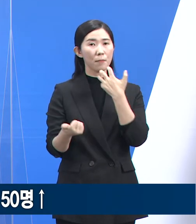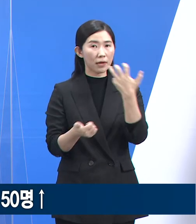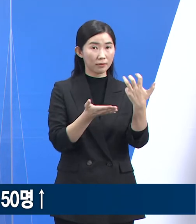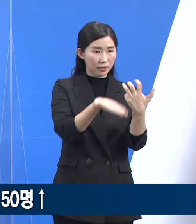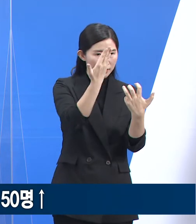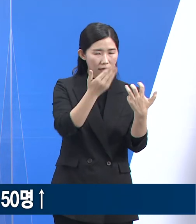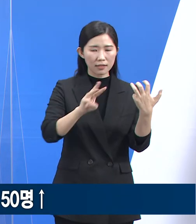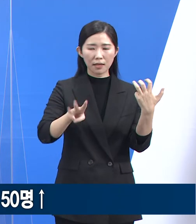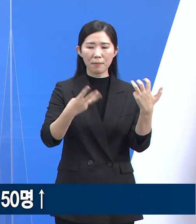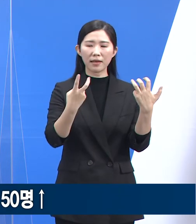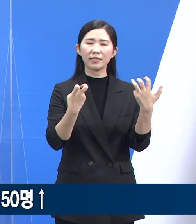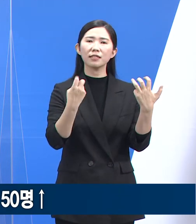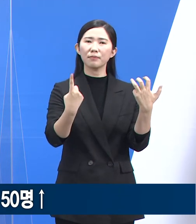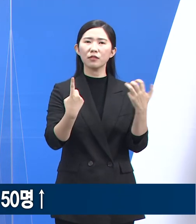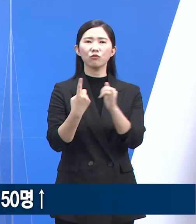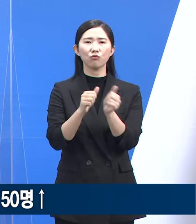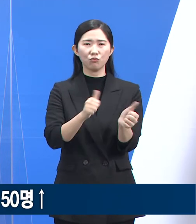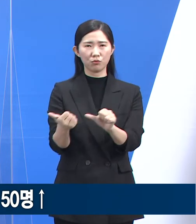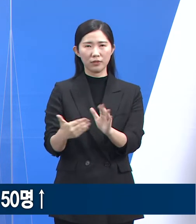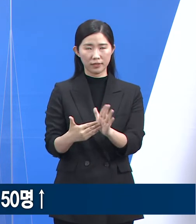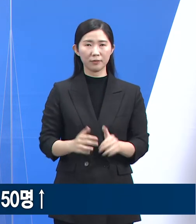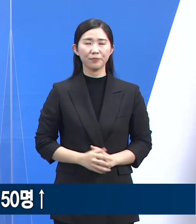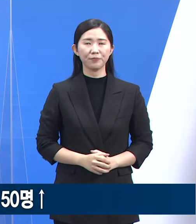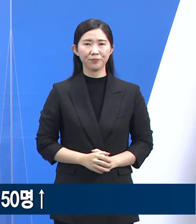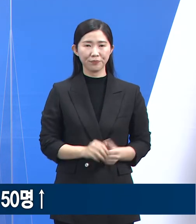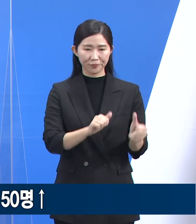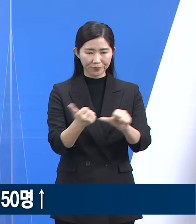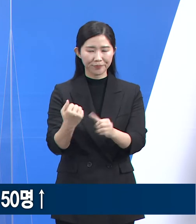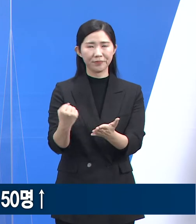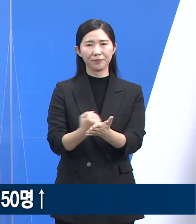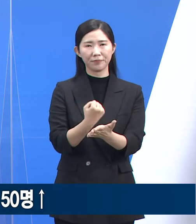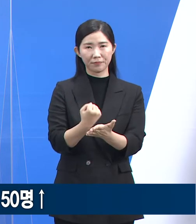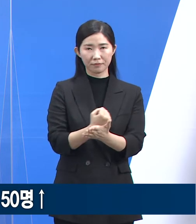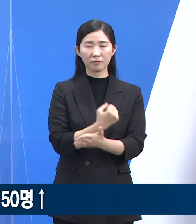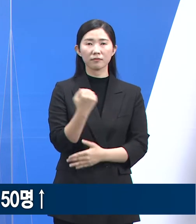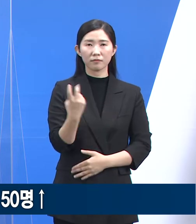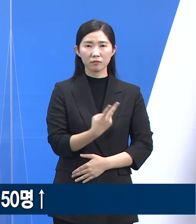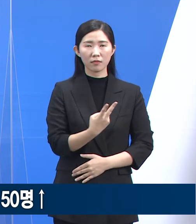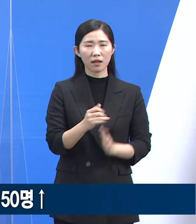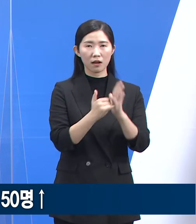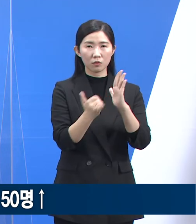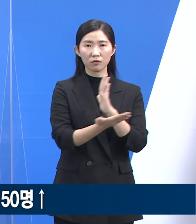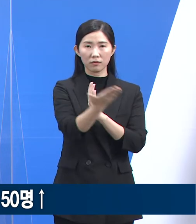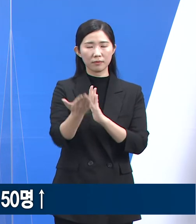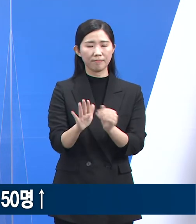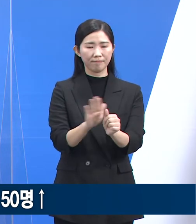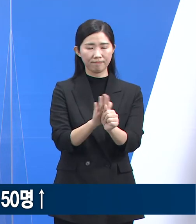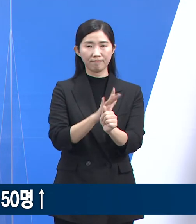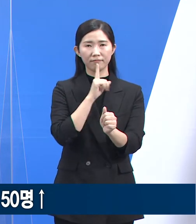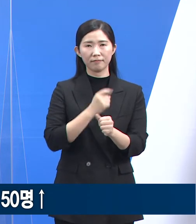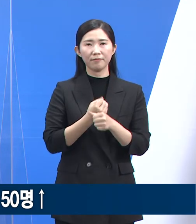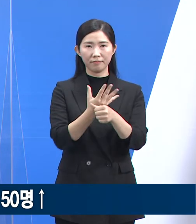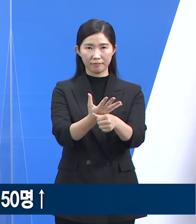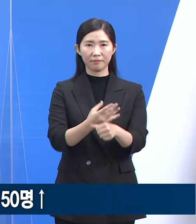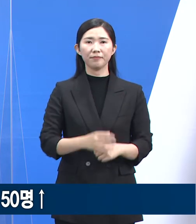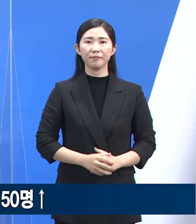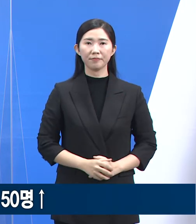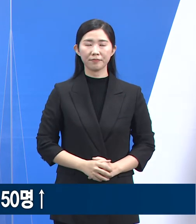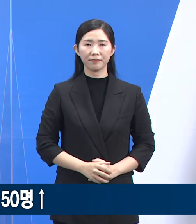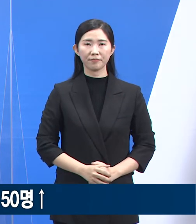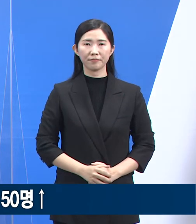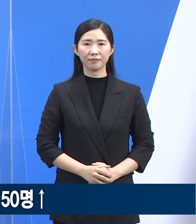321명으로 나타났습니다. 삼가 고인의 명복을 빌며 유가족분들께 깊은 애도의 말씀을 드립니다.